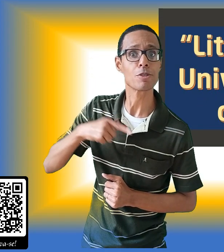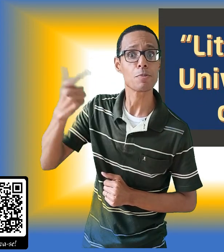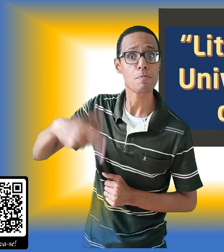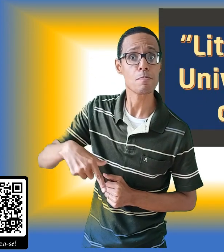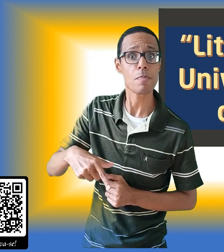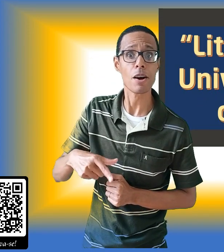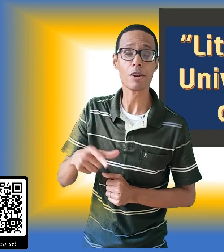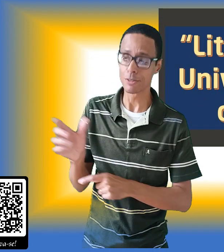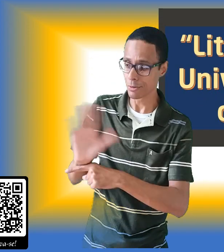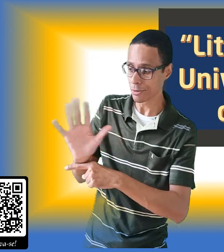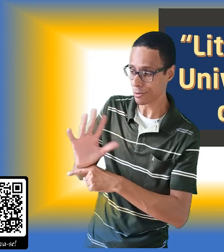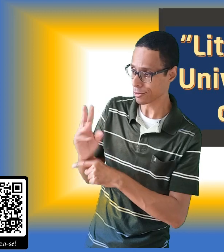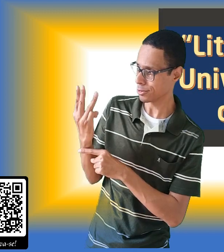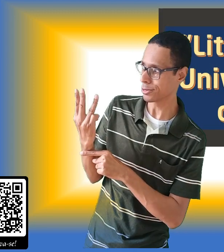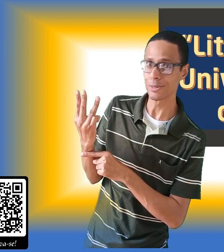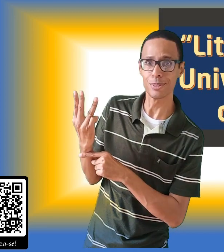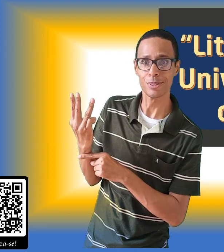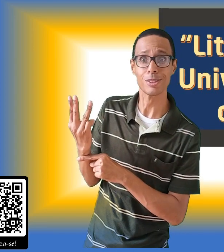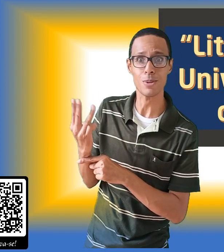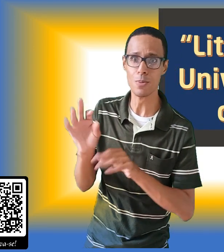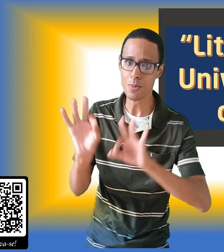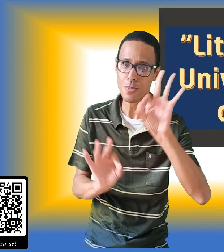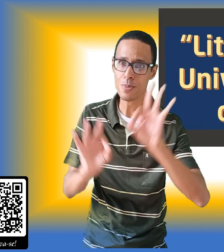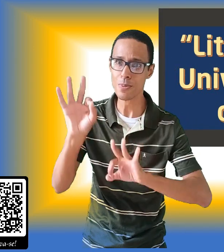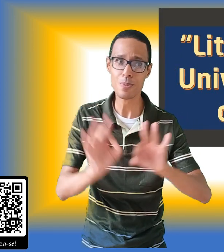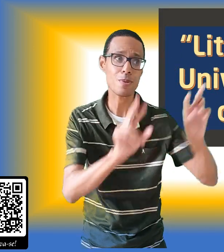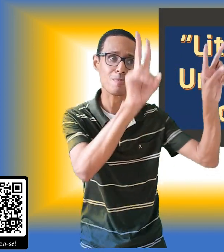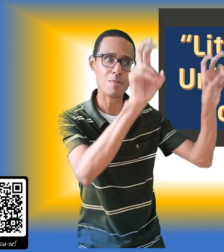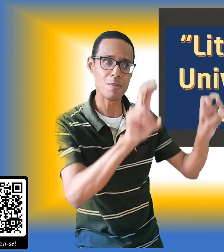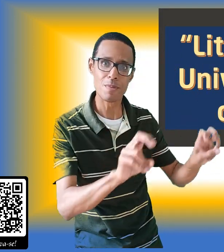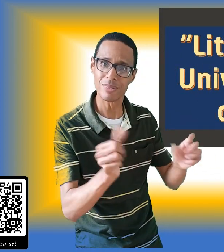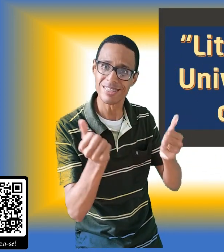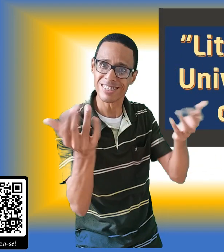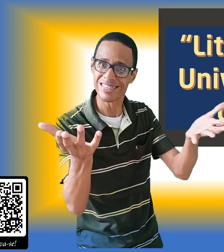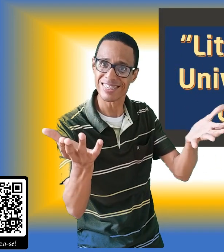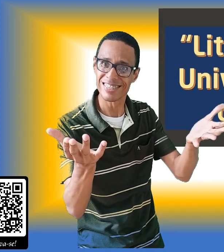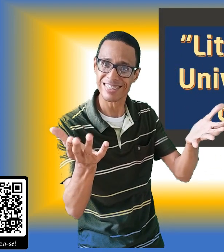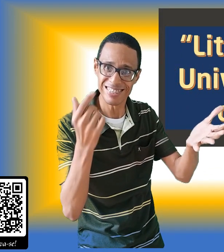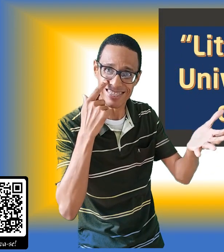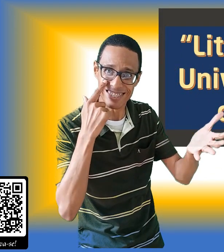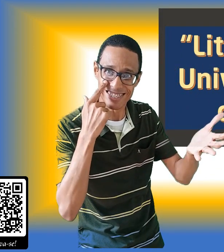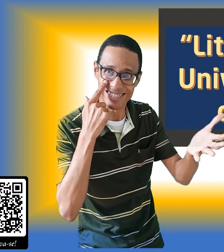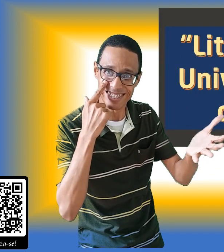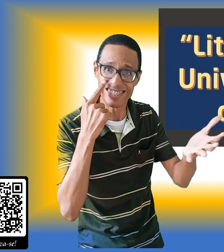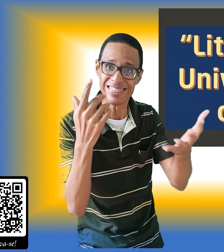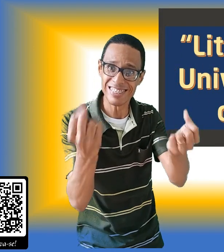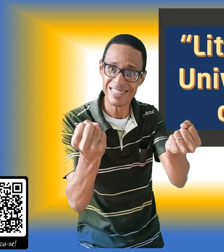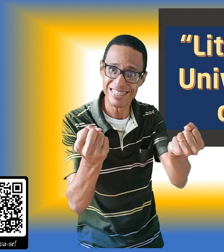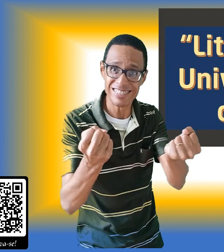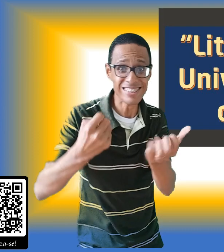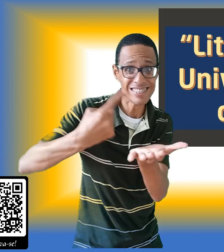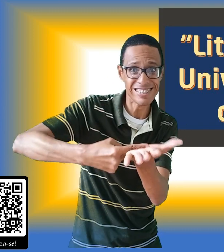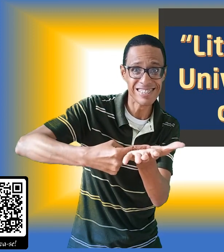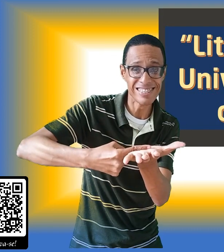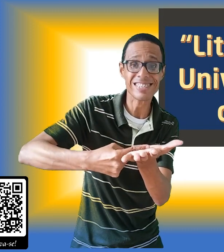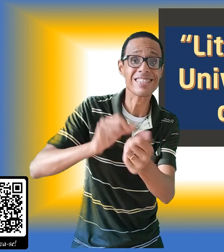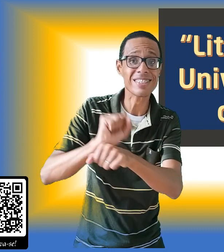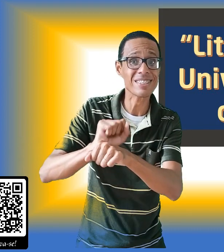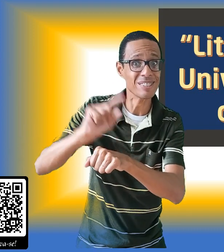Na próxima semana, o vídeo 3 já estará prontinho com mais títulos para você. Então, espero você